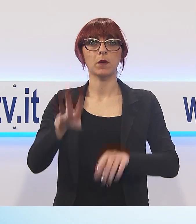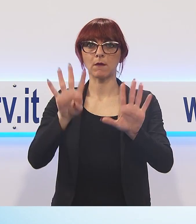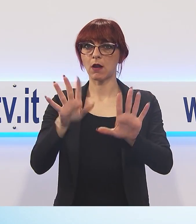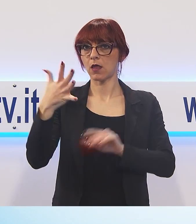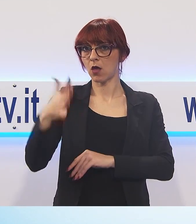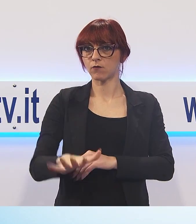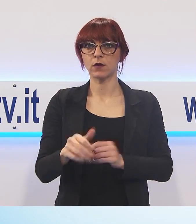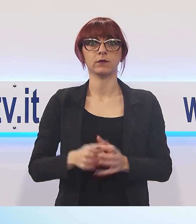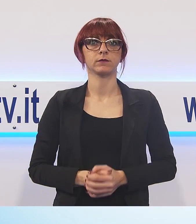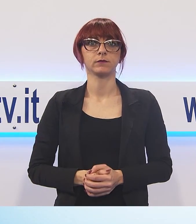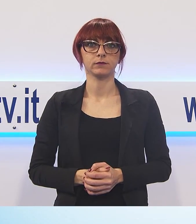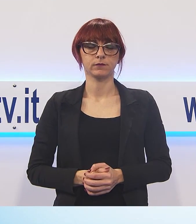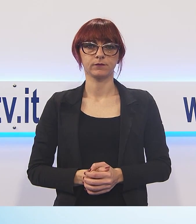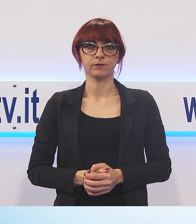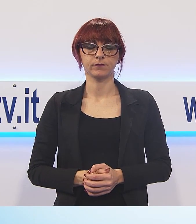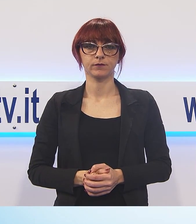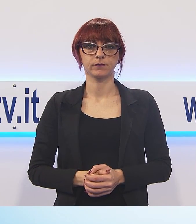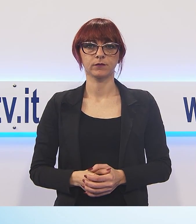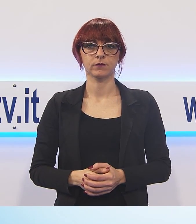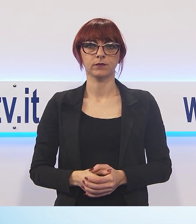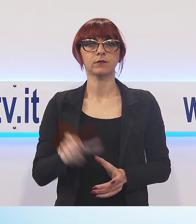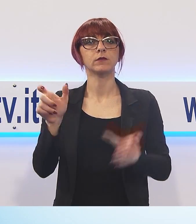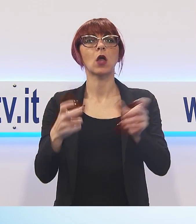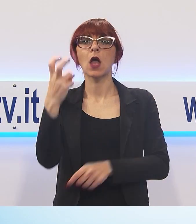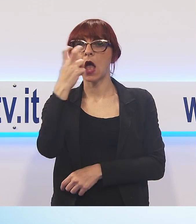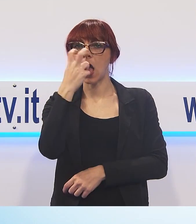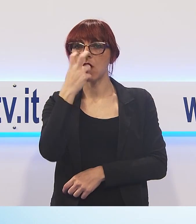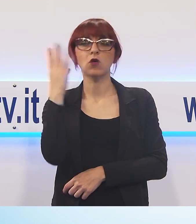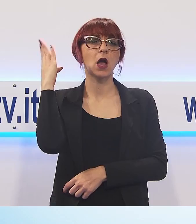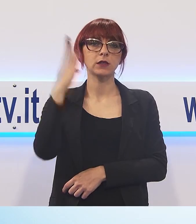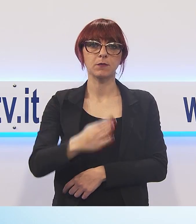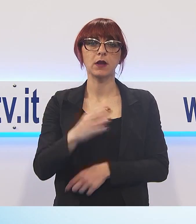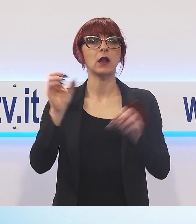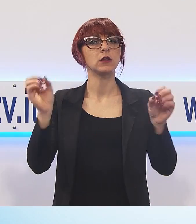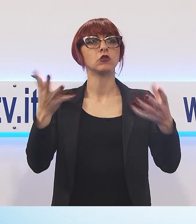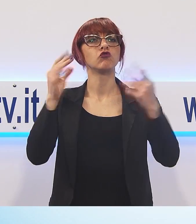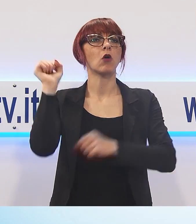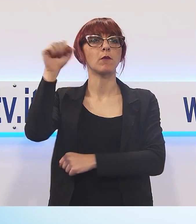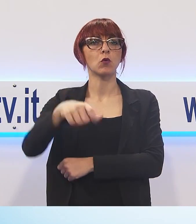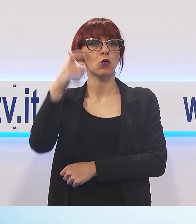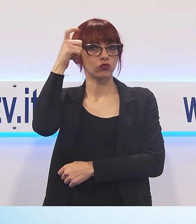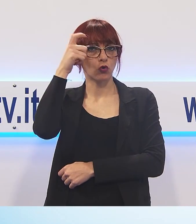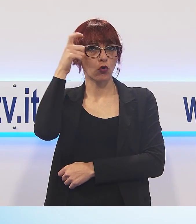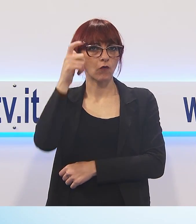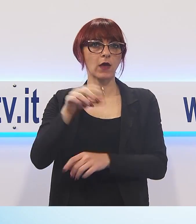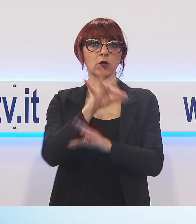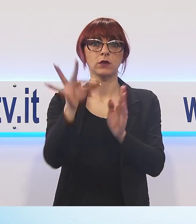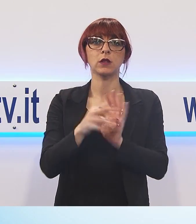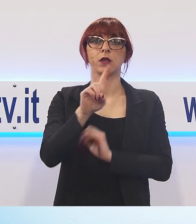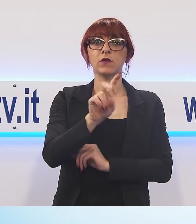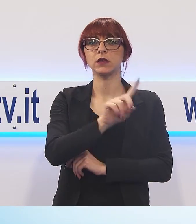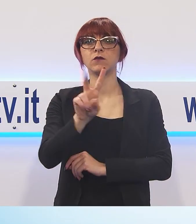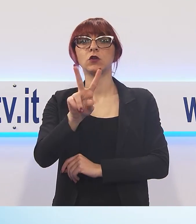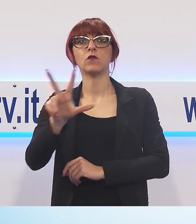Penalisti in sciopero contro il governo, l'Unione delle Camere Penali ha proclamato l'astenzione dalle udienze dal 20 al 23